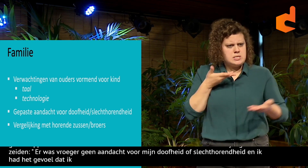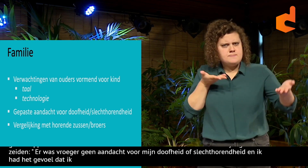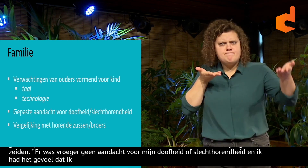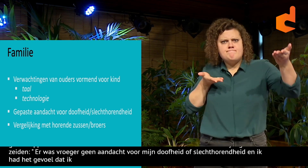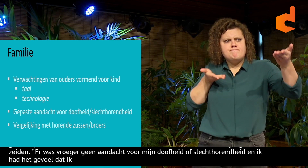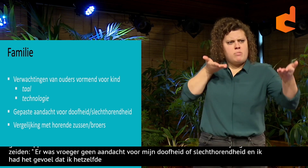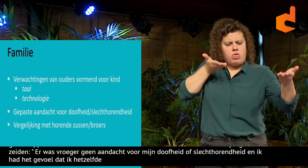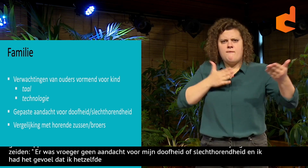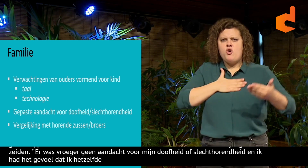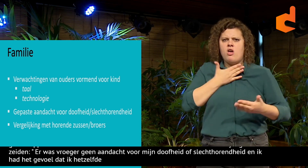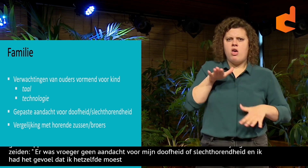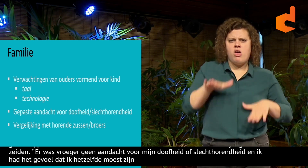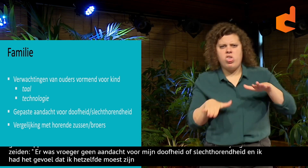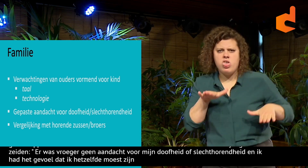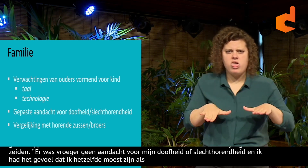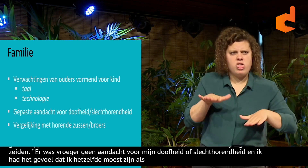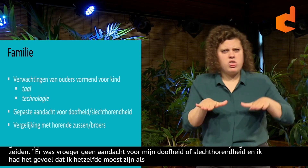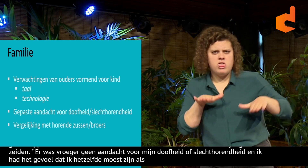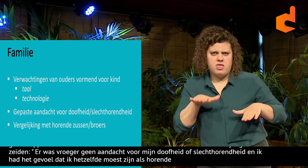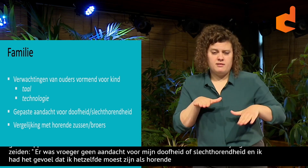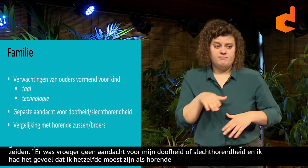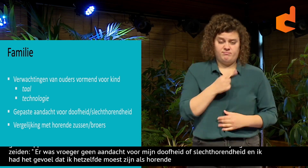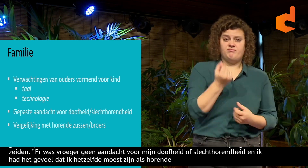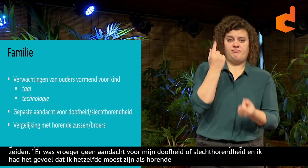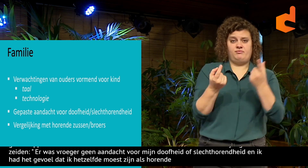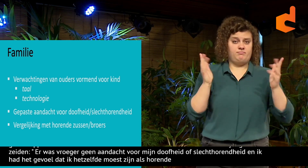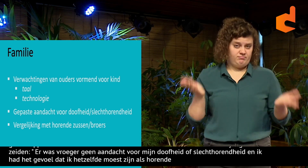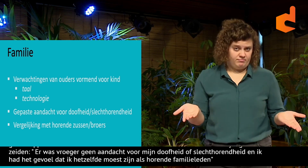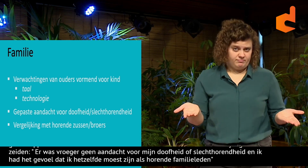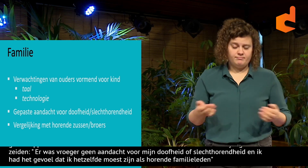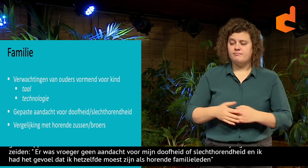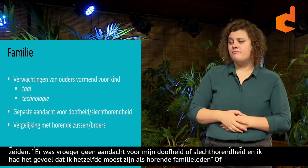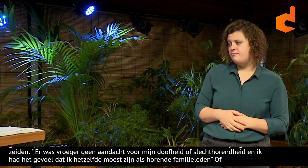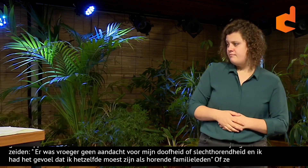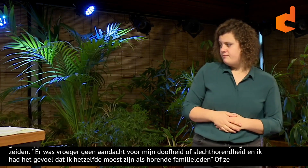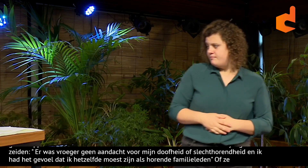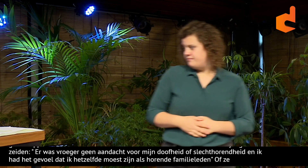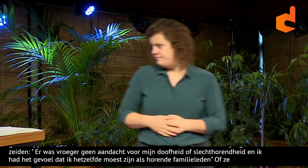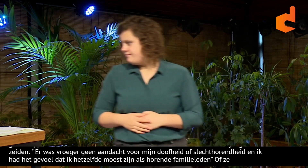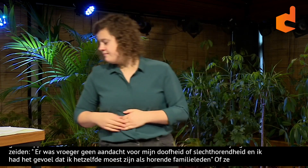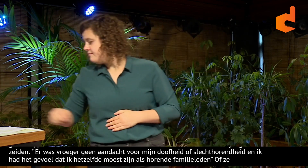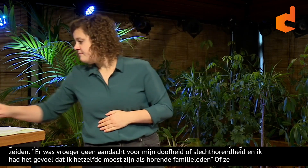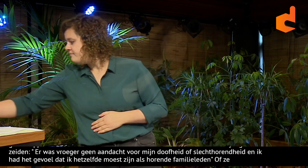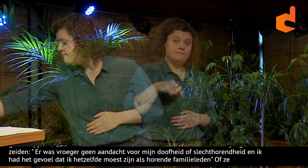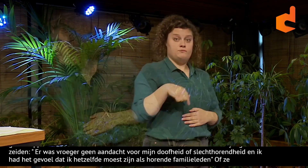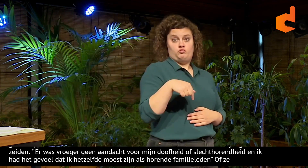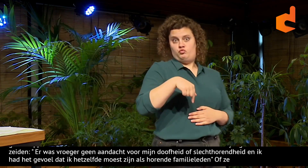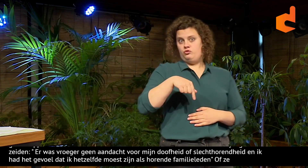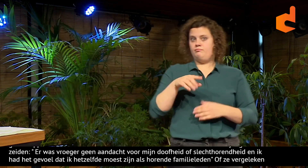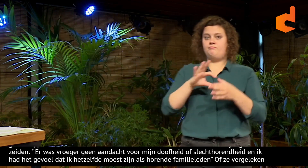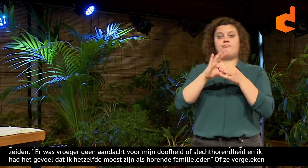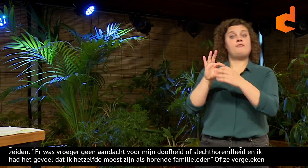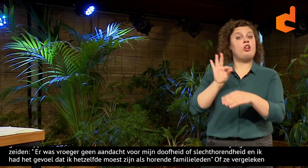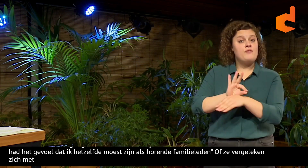Ook werd gezegd dat ze zich vergeleken met een horende broer of zus. En als ze dan zagen dat de andere ergens beter in was, dat ze zich onzeker